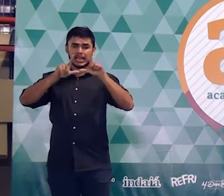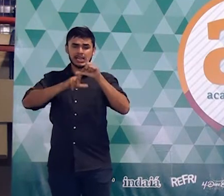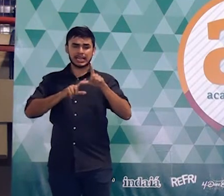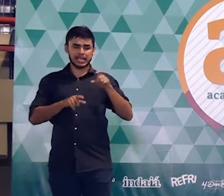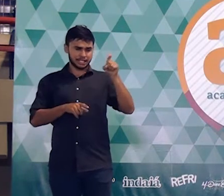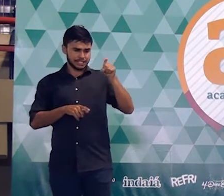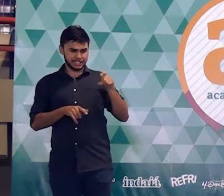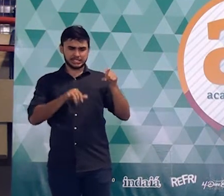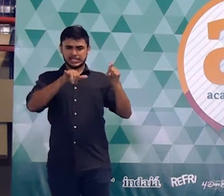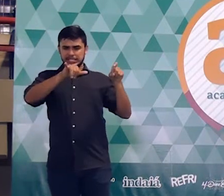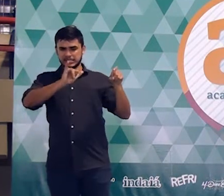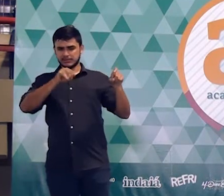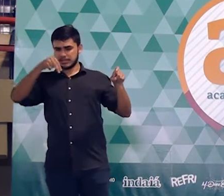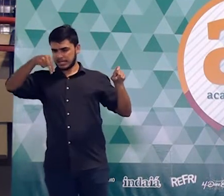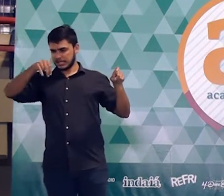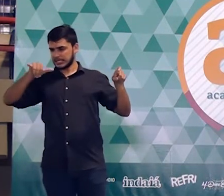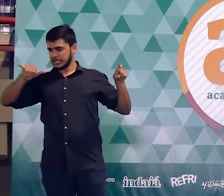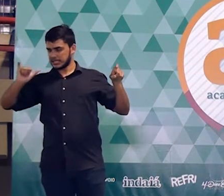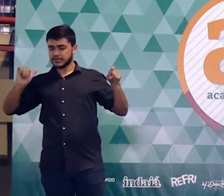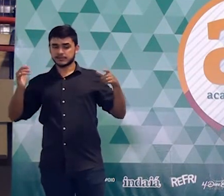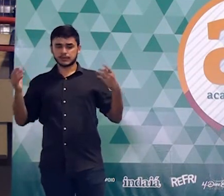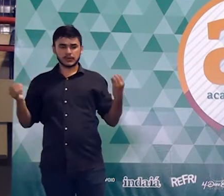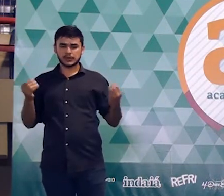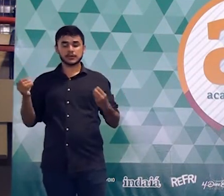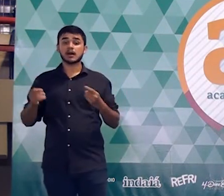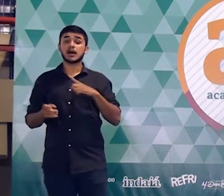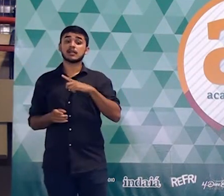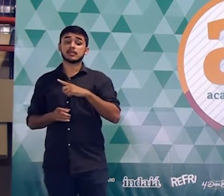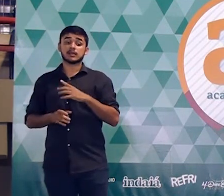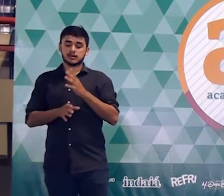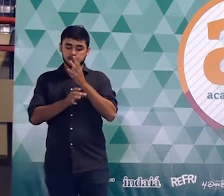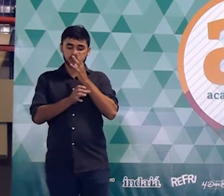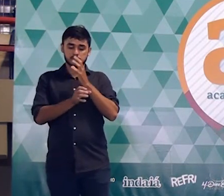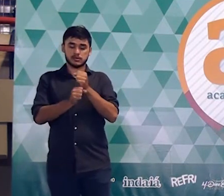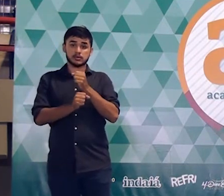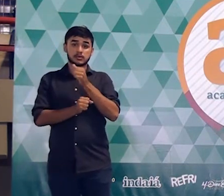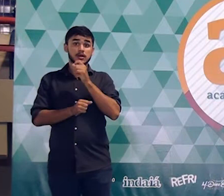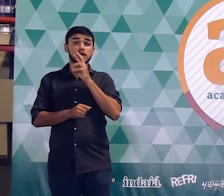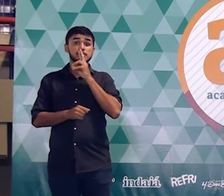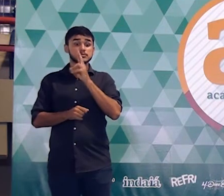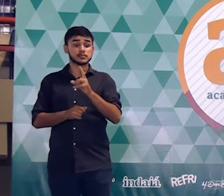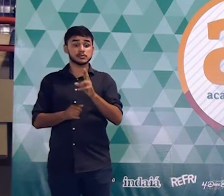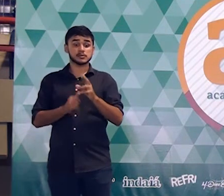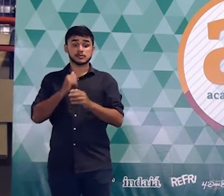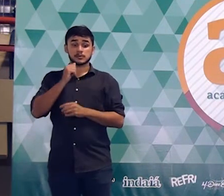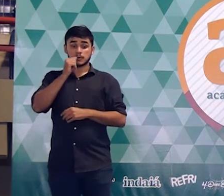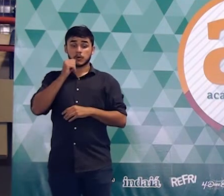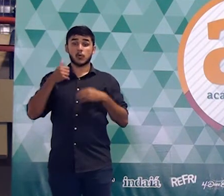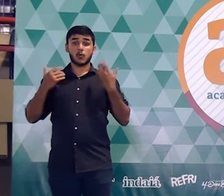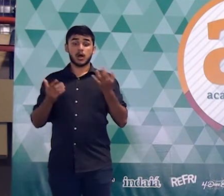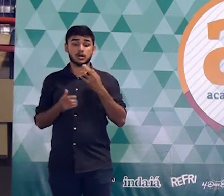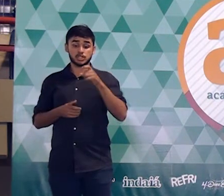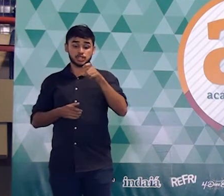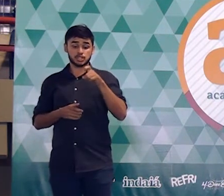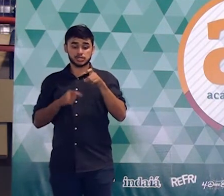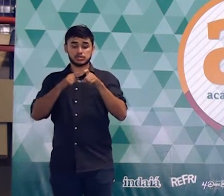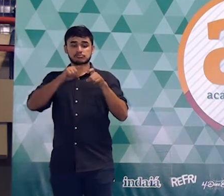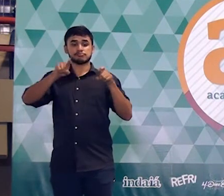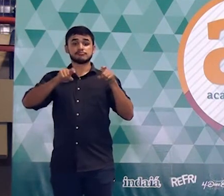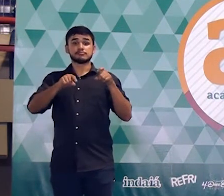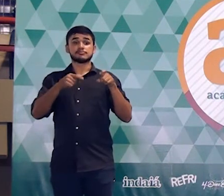questão pediu para determinar? O anunciado da questão pediu para determinar o seguinte. Qual é a quantidade X de